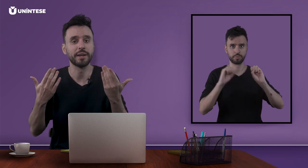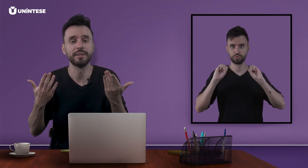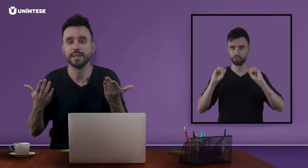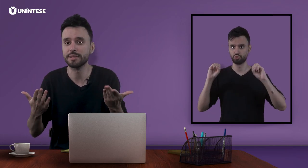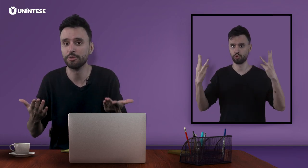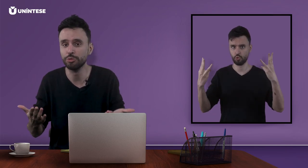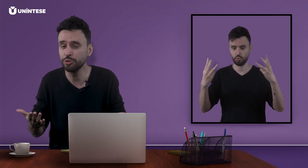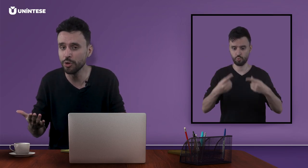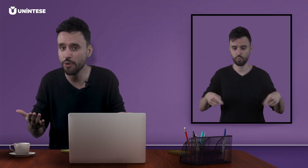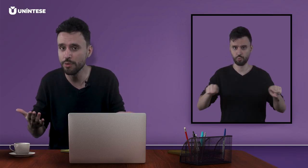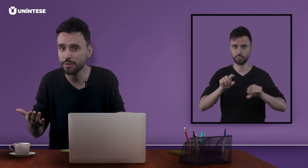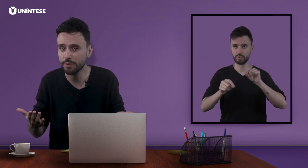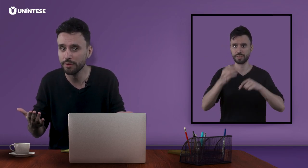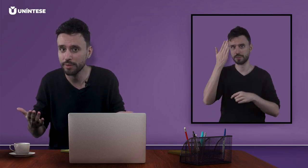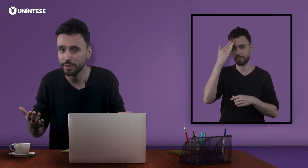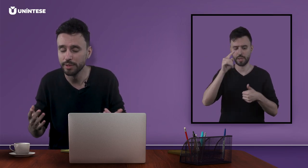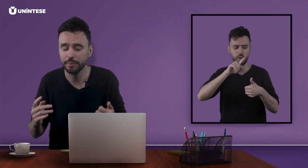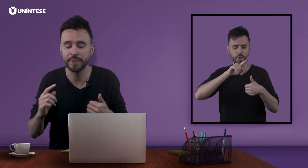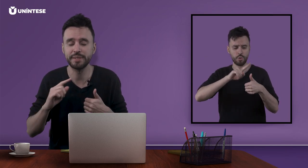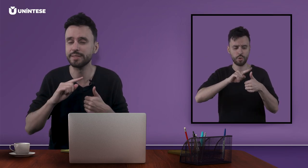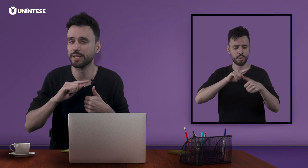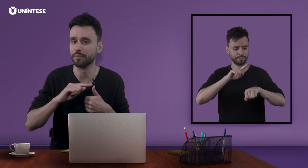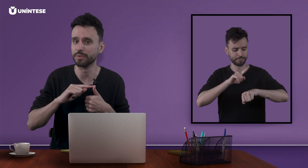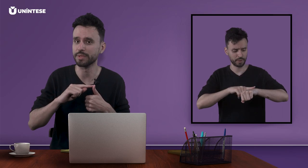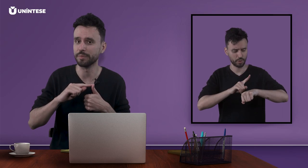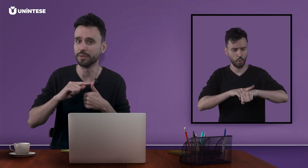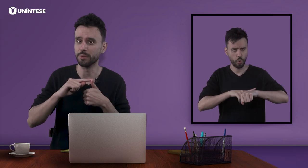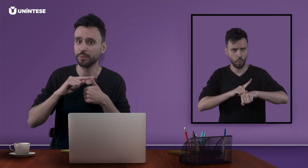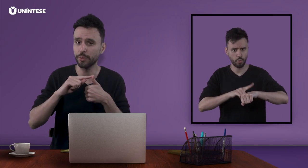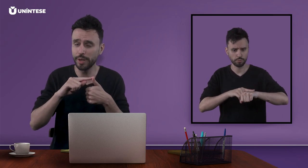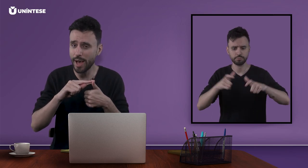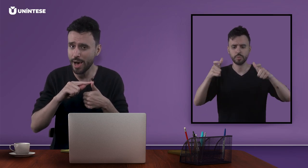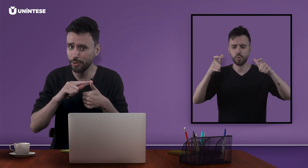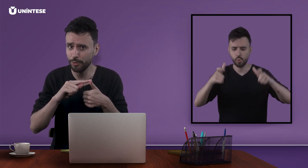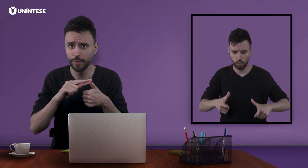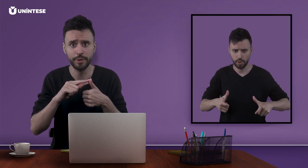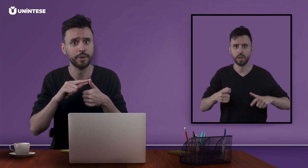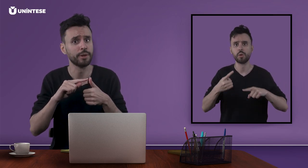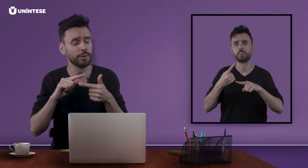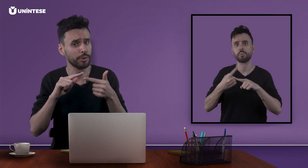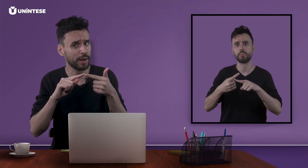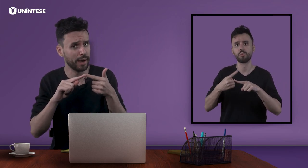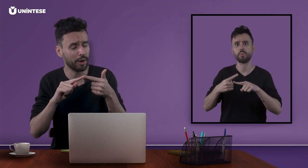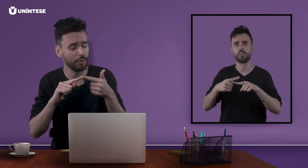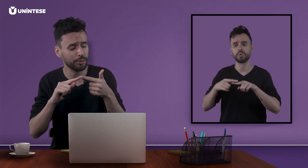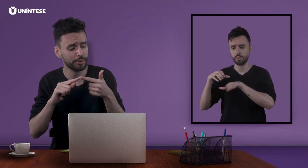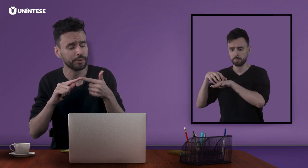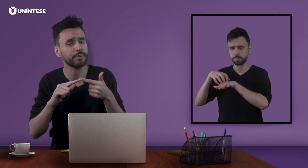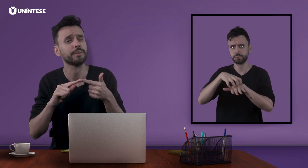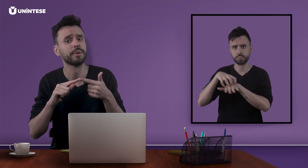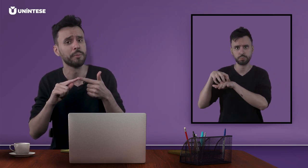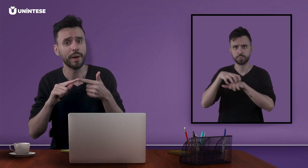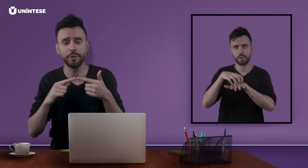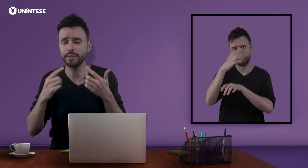organização do show, precisamos saber o horário, local, para o